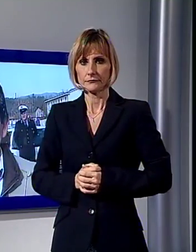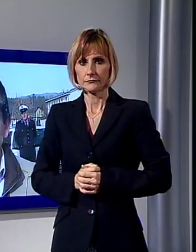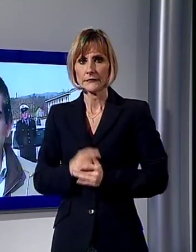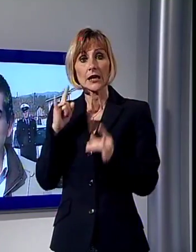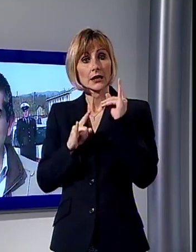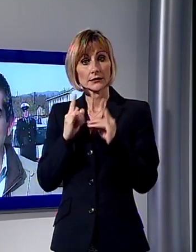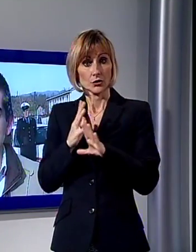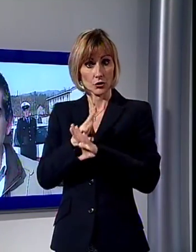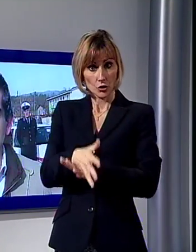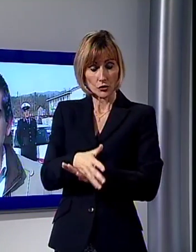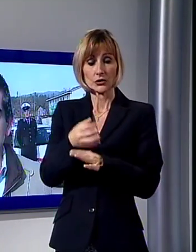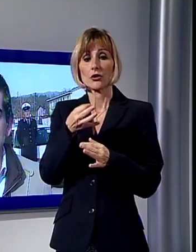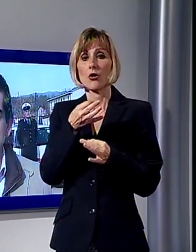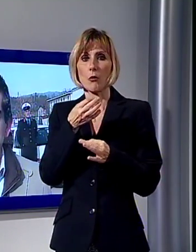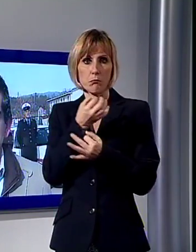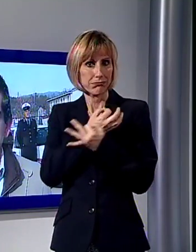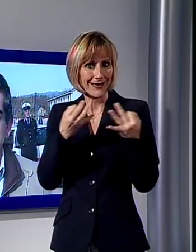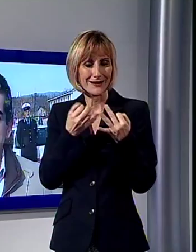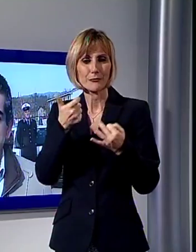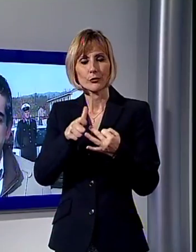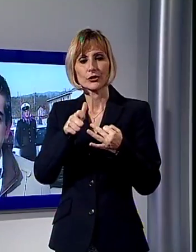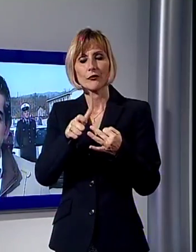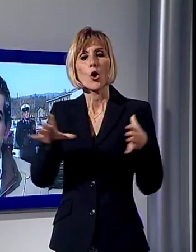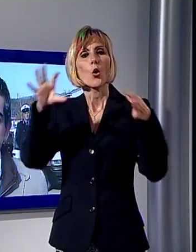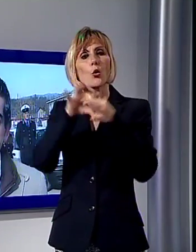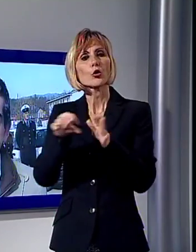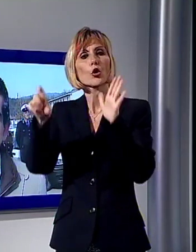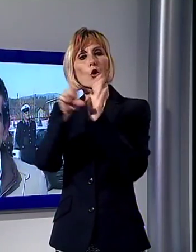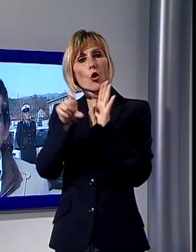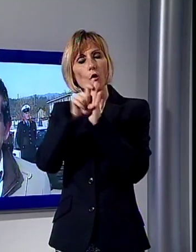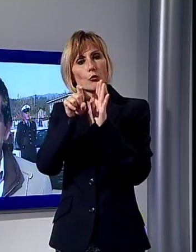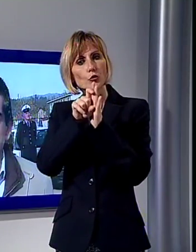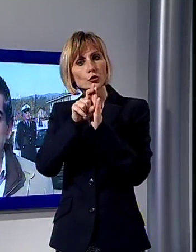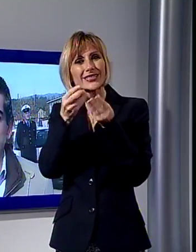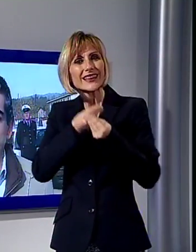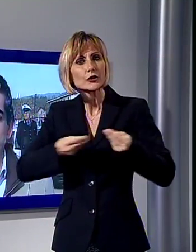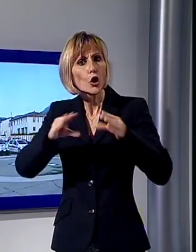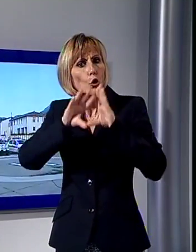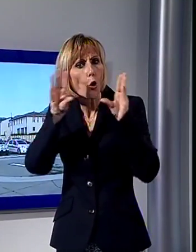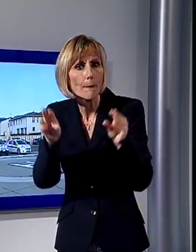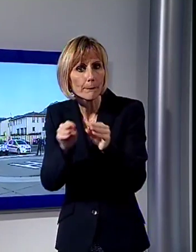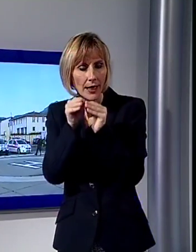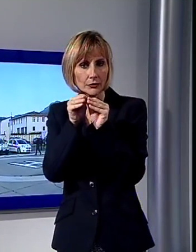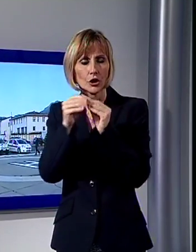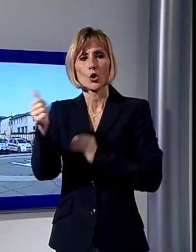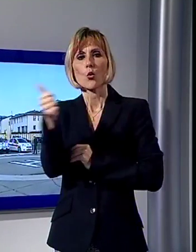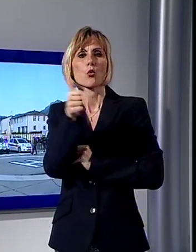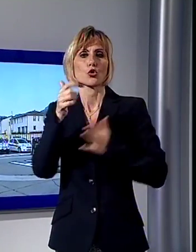tutto il territorio dell'Unione dei Comuni gestito da un unico corpo di Polizia Municipale, credo un